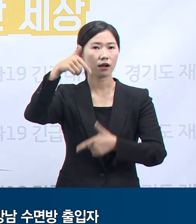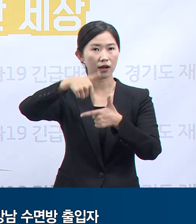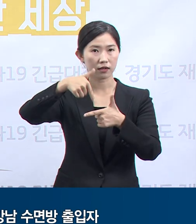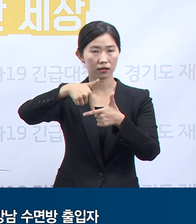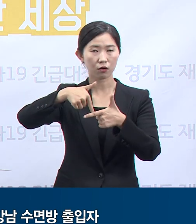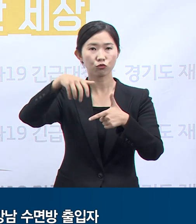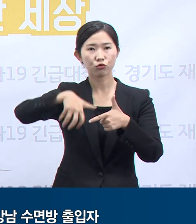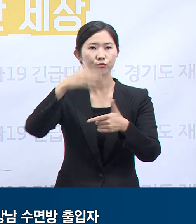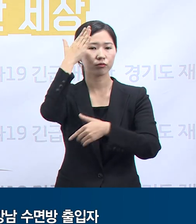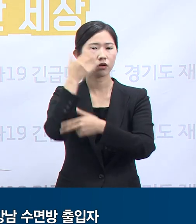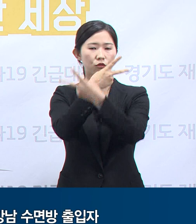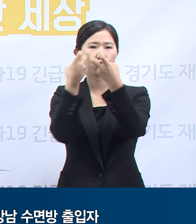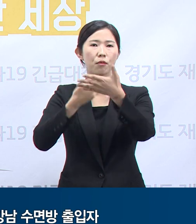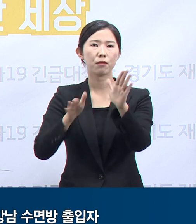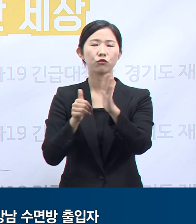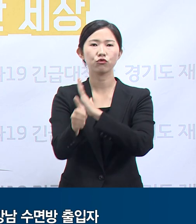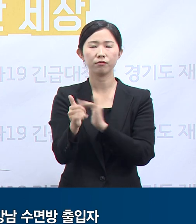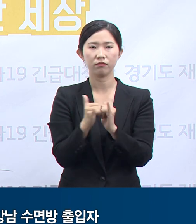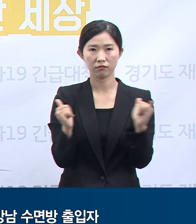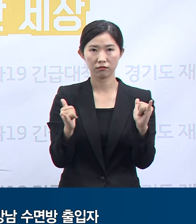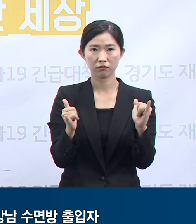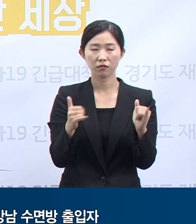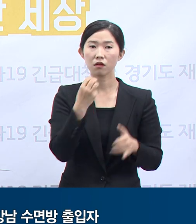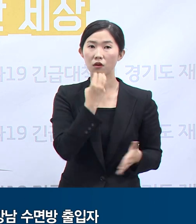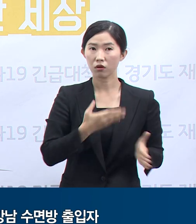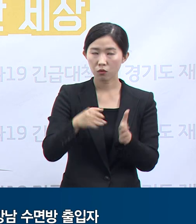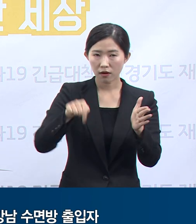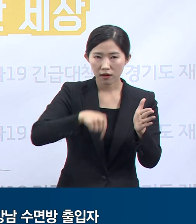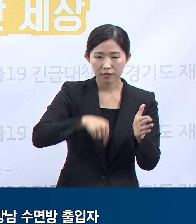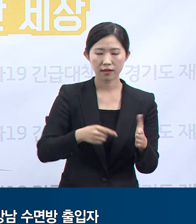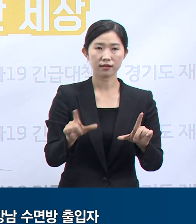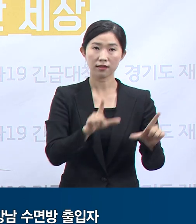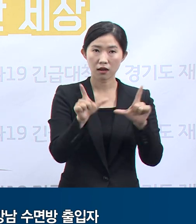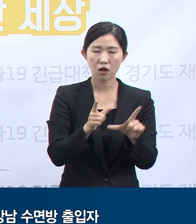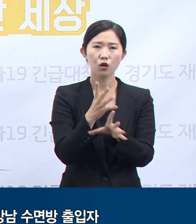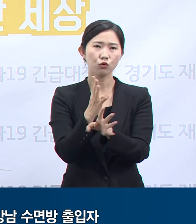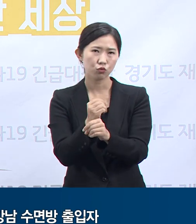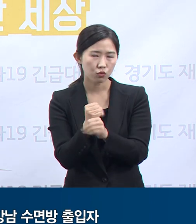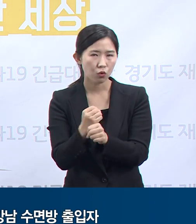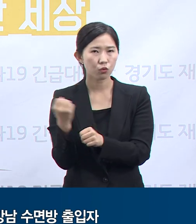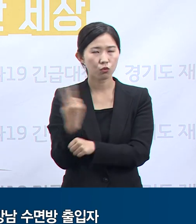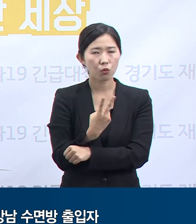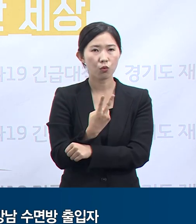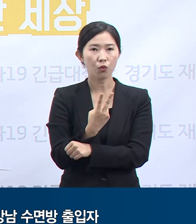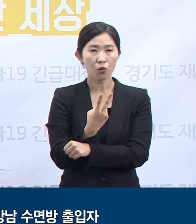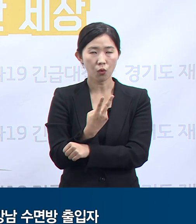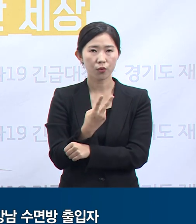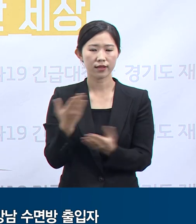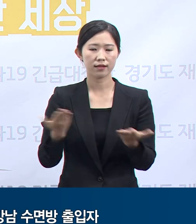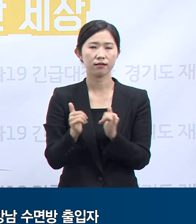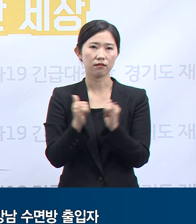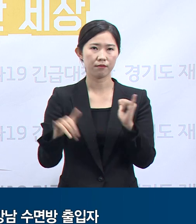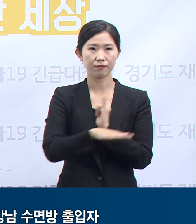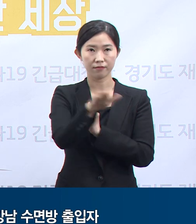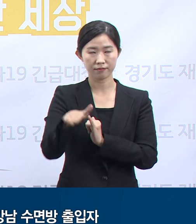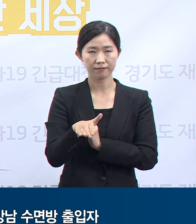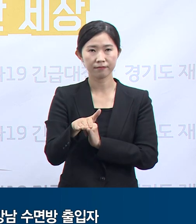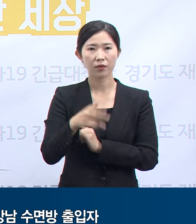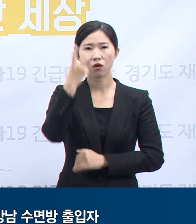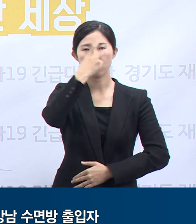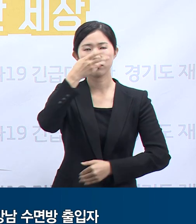경기도의 주소, 거소, 직장, 기타 연구를 준 사람입니다. 미 대상자들은 가능한 빠른 시기에